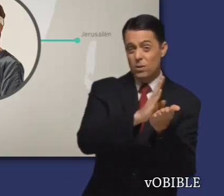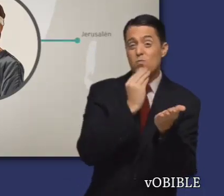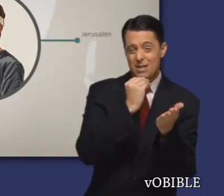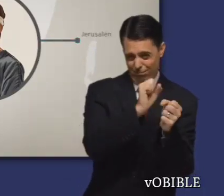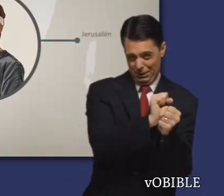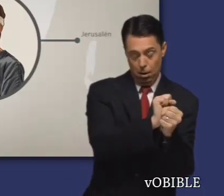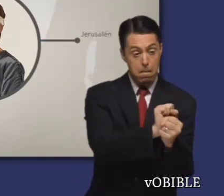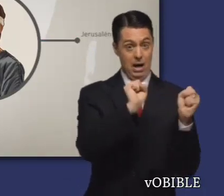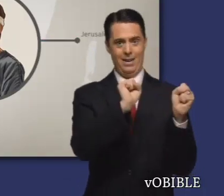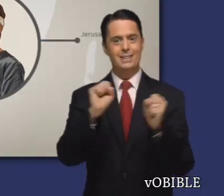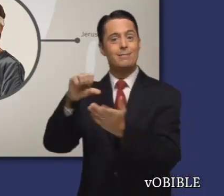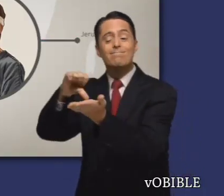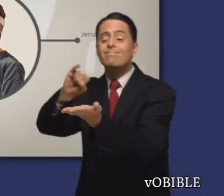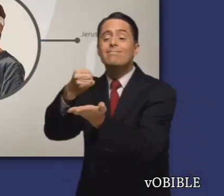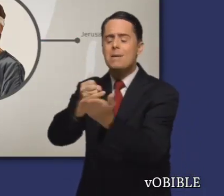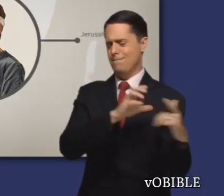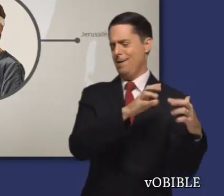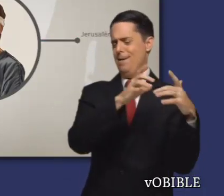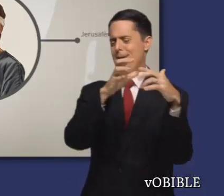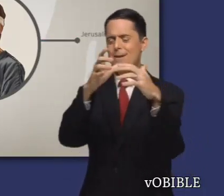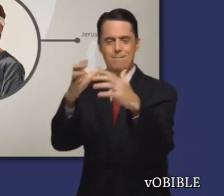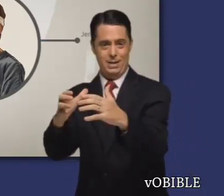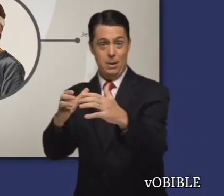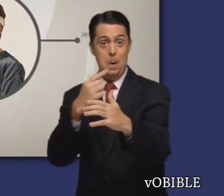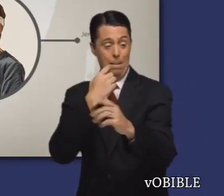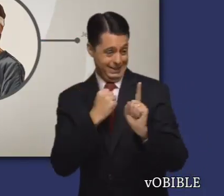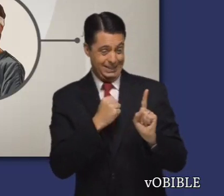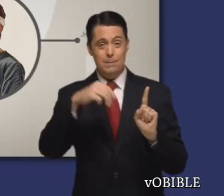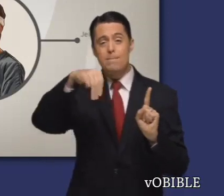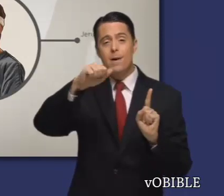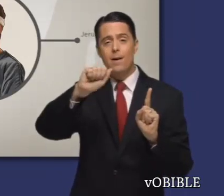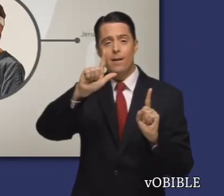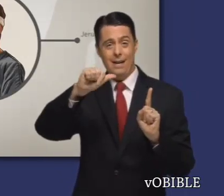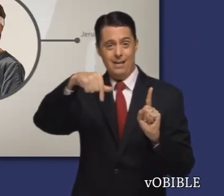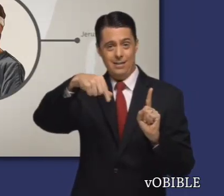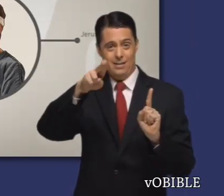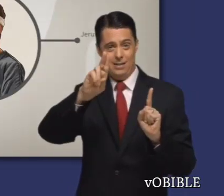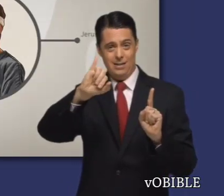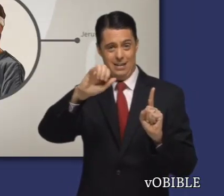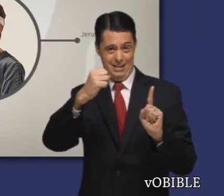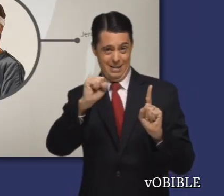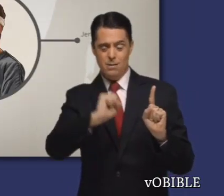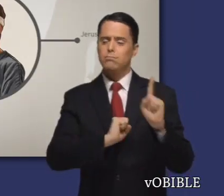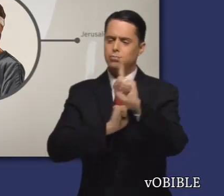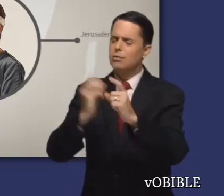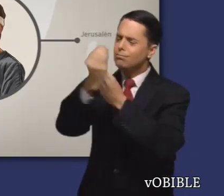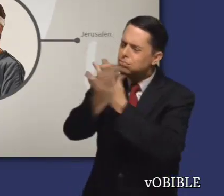después de que los judíos regresaron de Babilonia. Malaquías fue un valiente portavoz de Jehová.